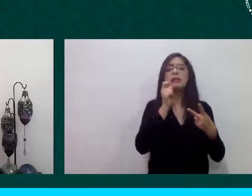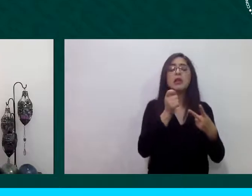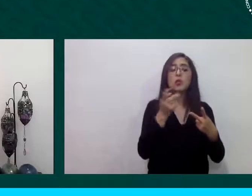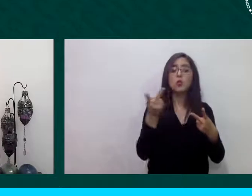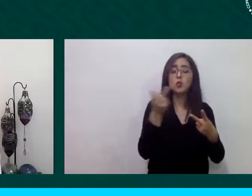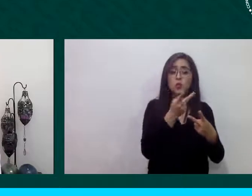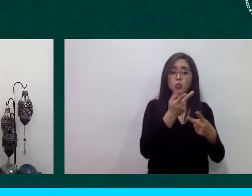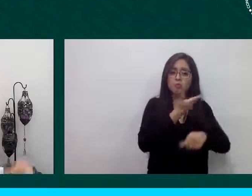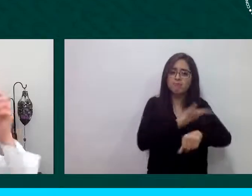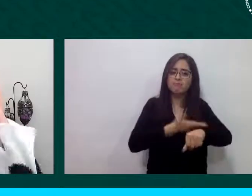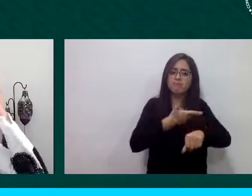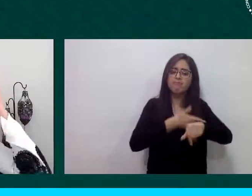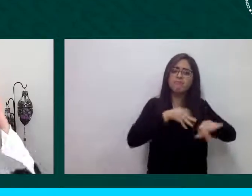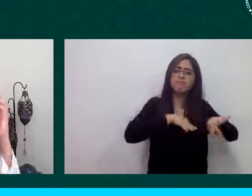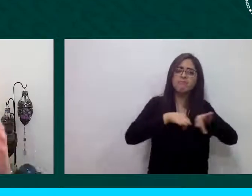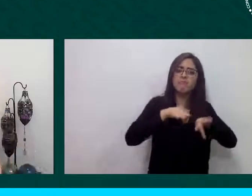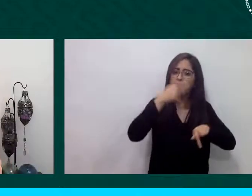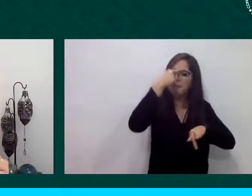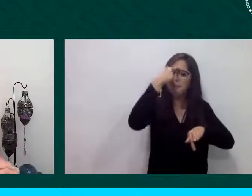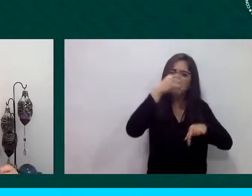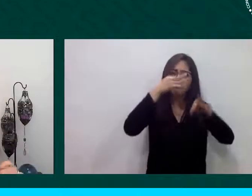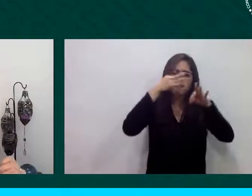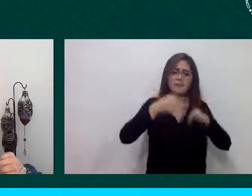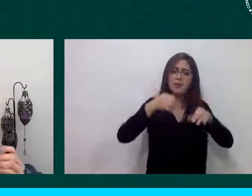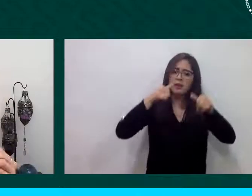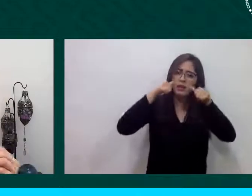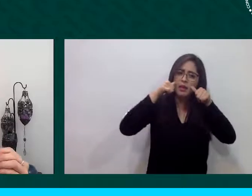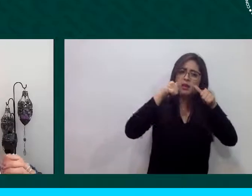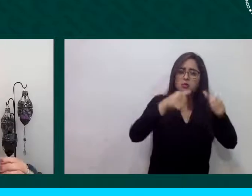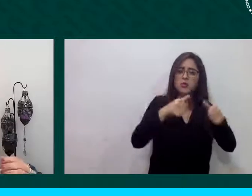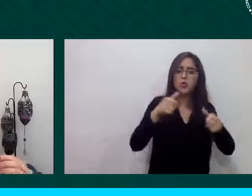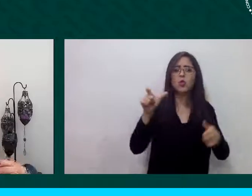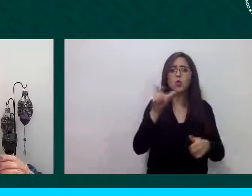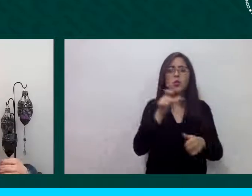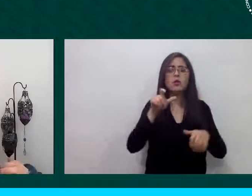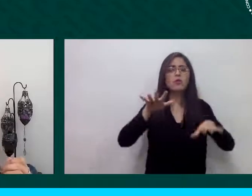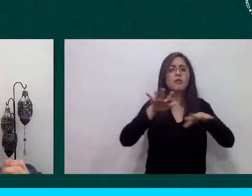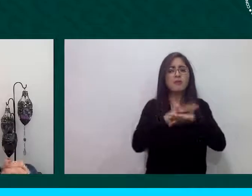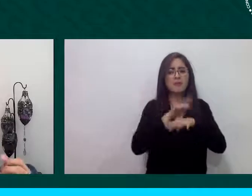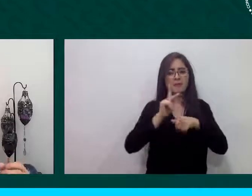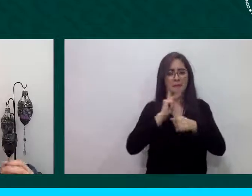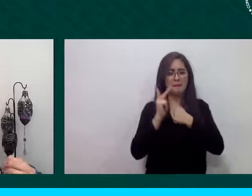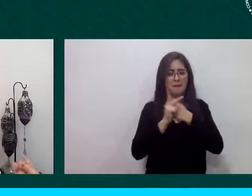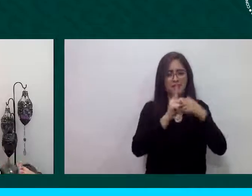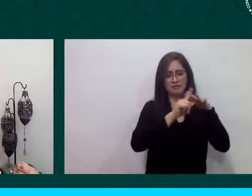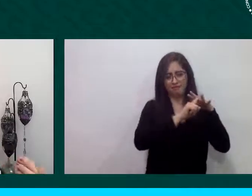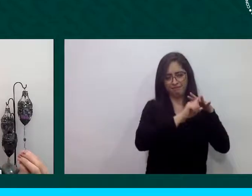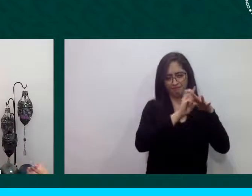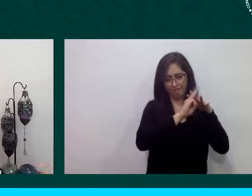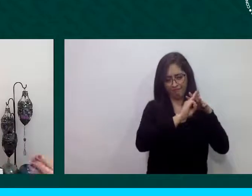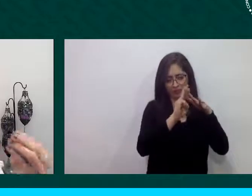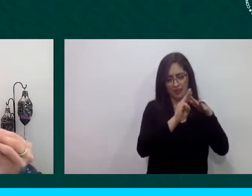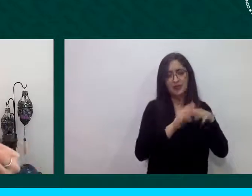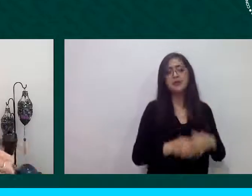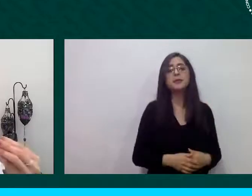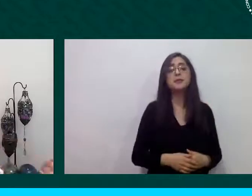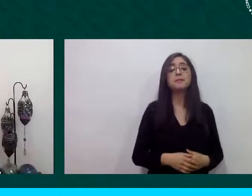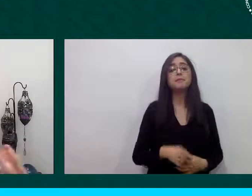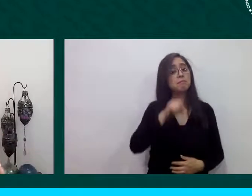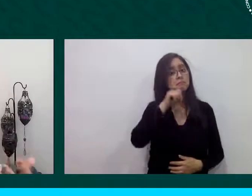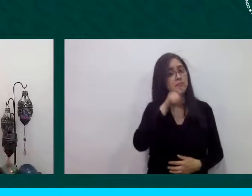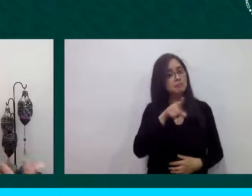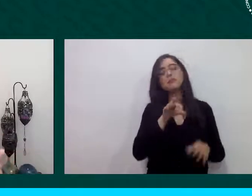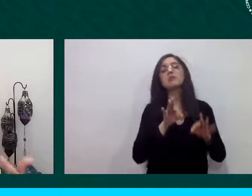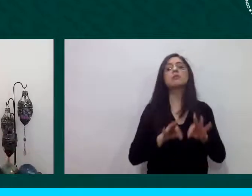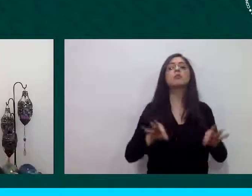personas en movilidad también es muy importante que podamos ver a la comunidad como tal para que pueda